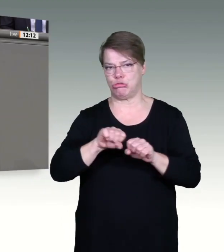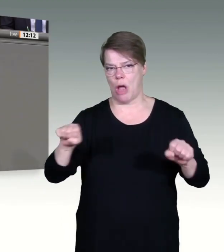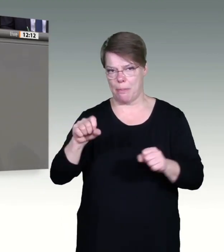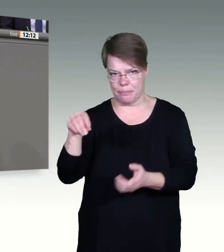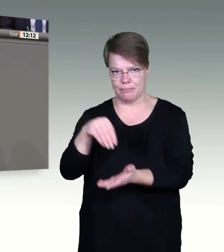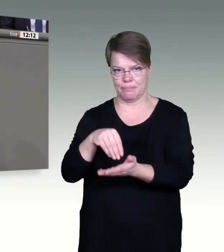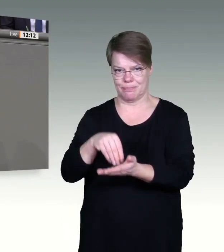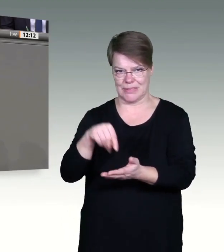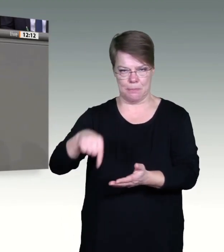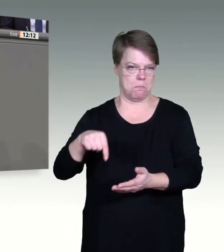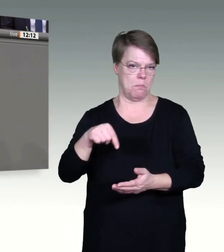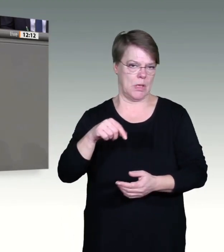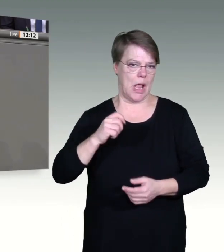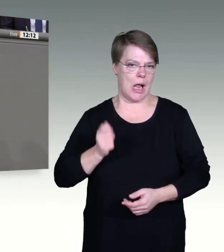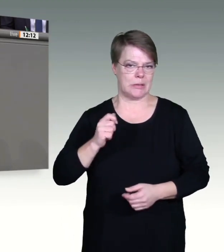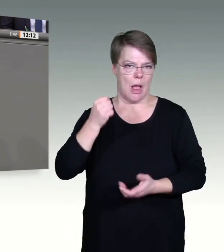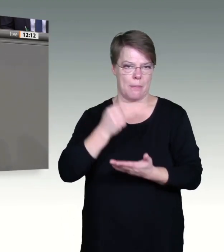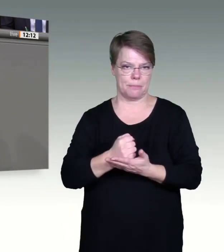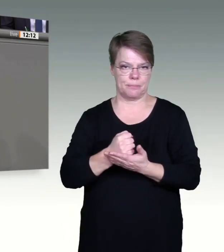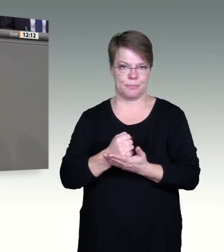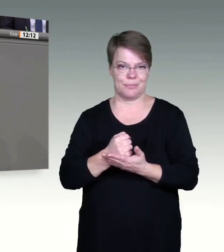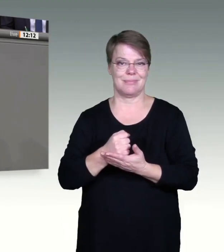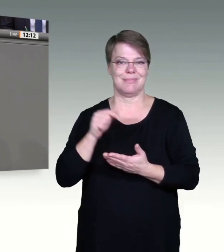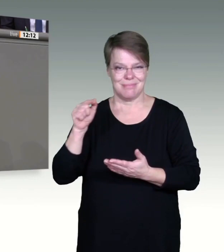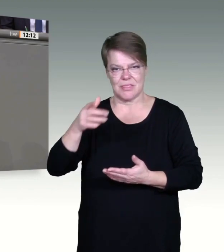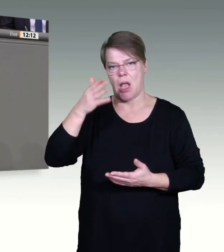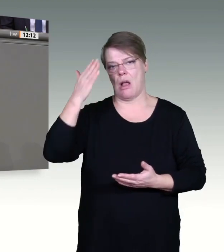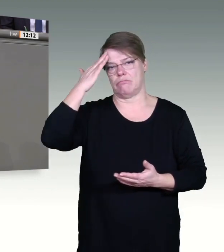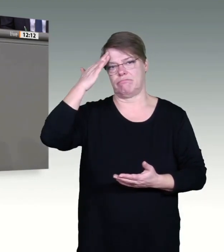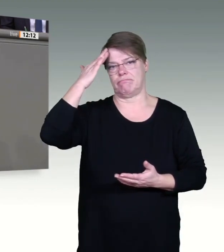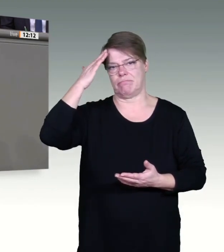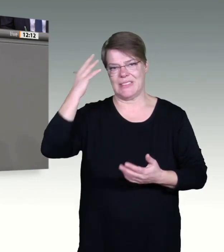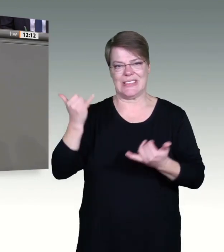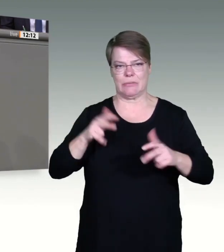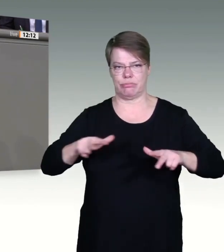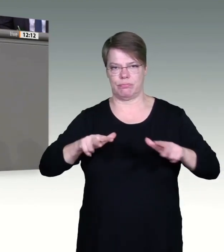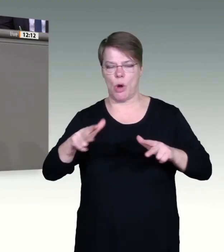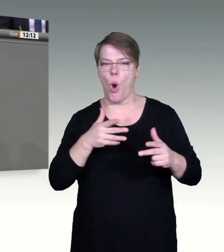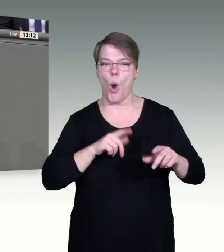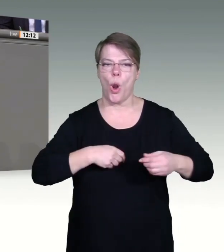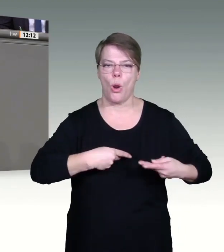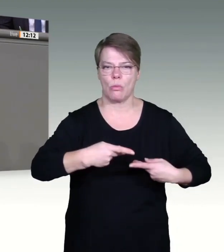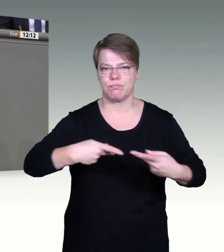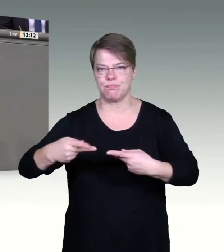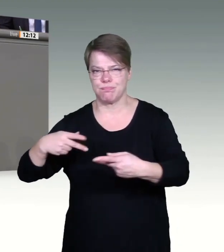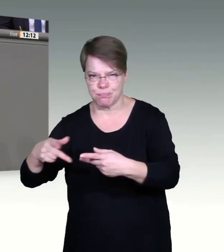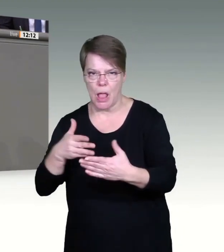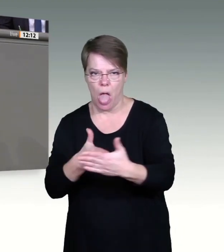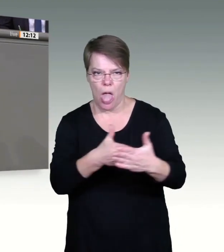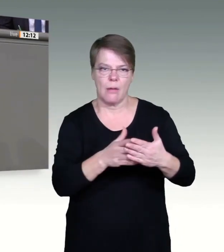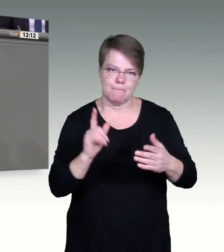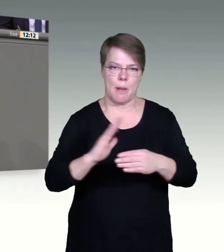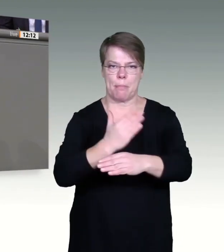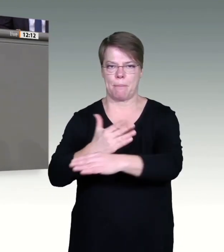auch den Kreis der Impfberechtigten. Wir schaffen eine gesetzliche Grundlage, damit zukünftig auch Apotheker, Zahn und